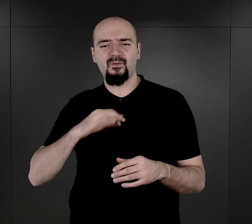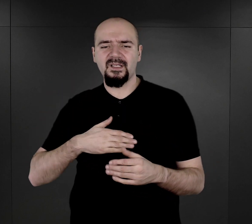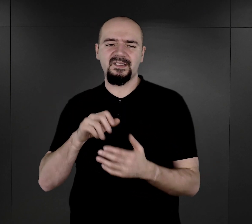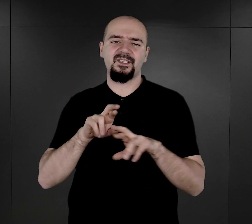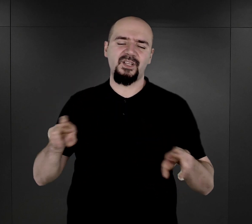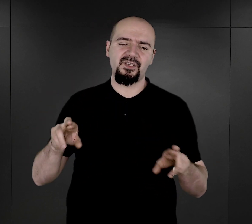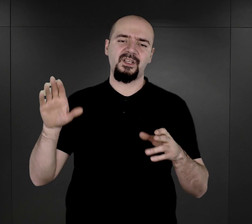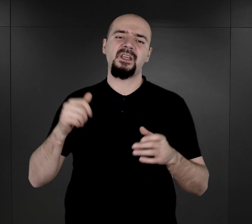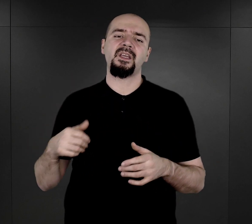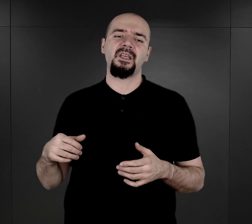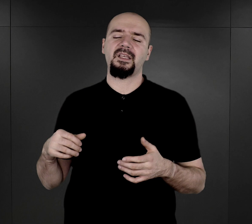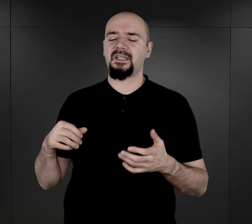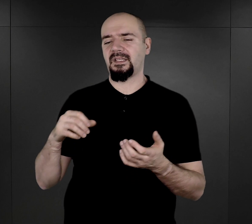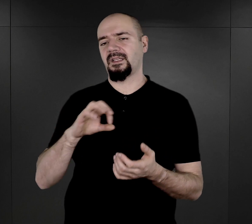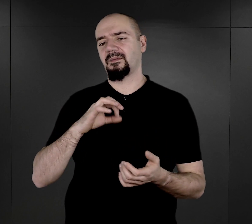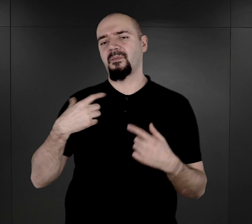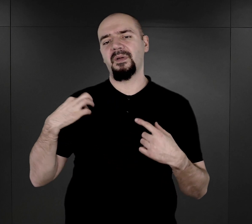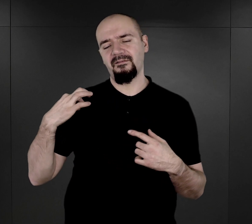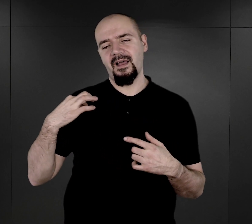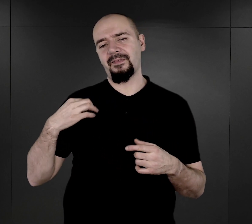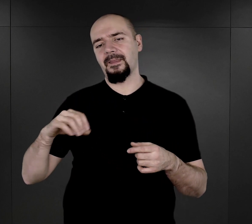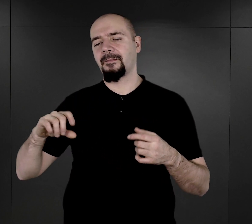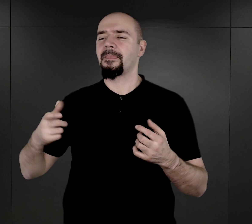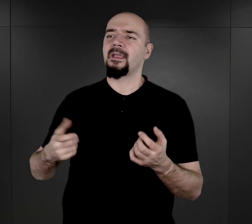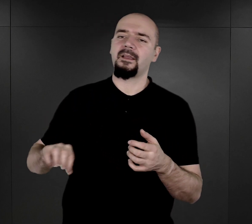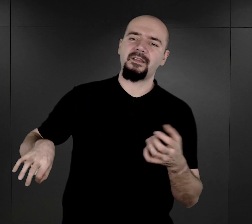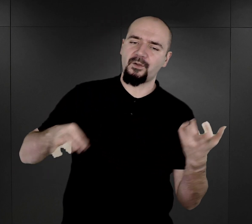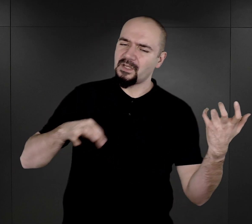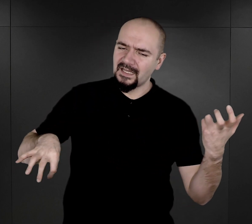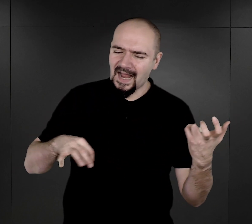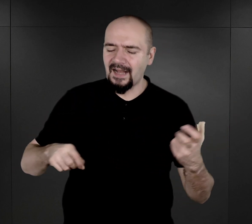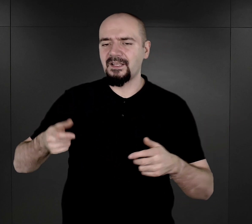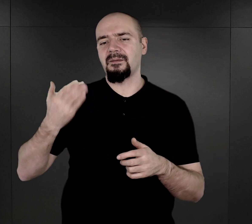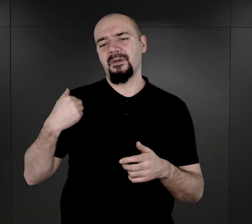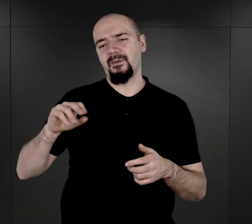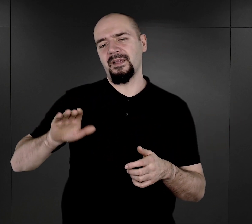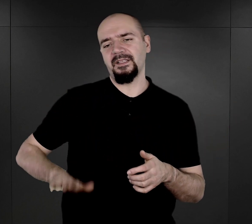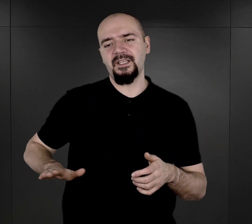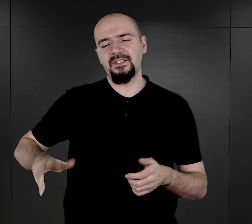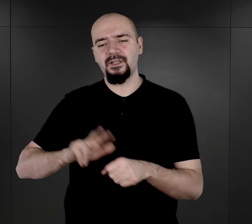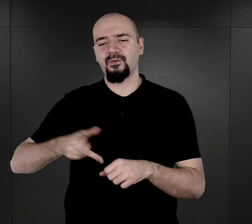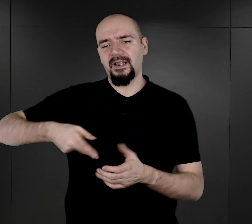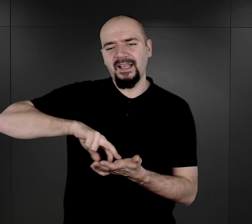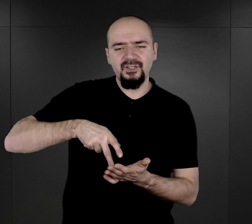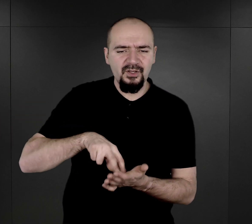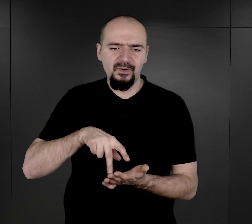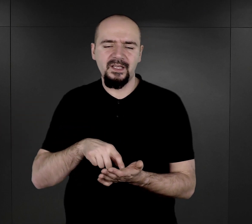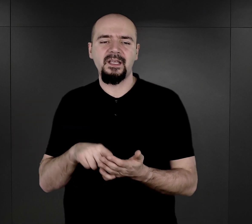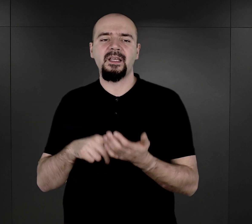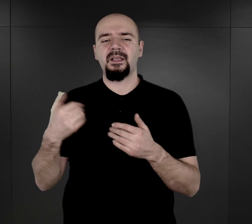związku z tym zaczęli grać, pojawiały się dzieci, które tańczyły. Taki obraz troszeczkę nieprzystający